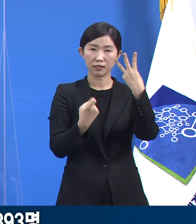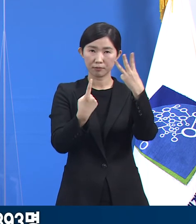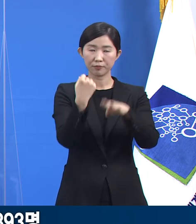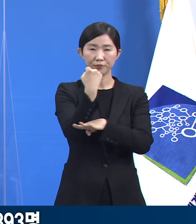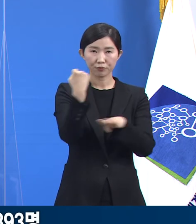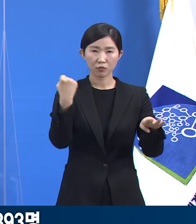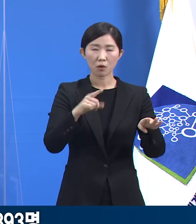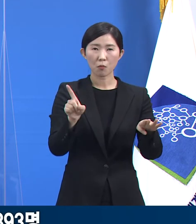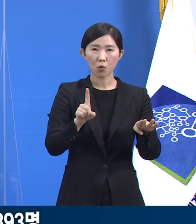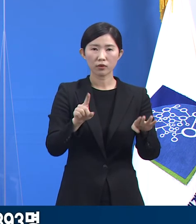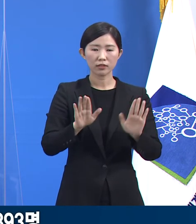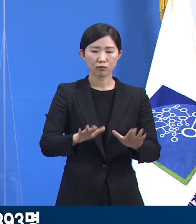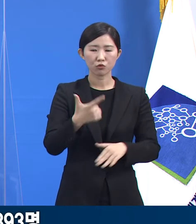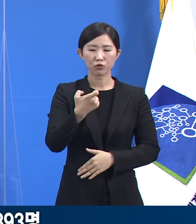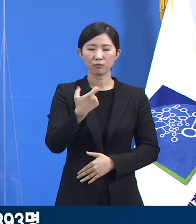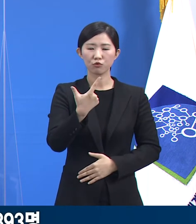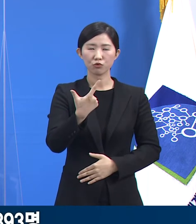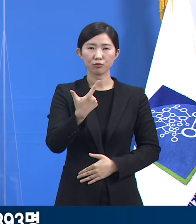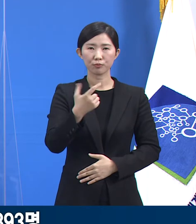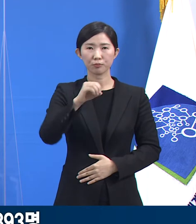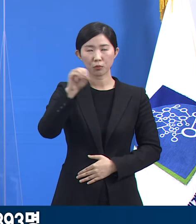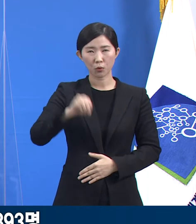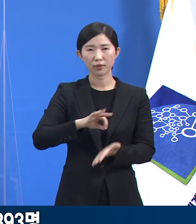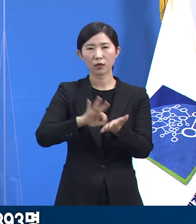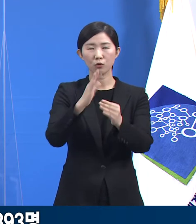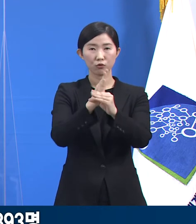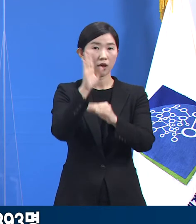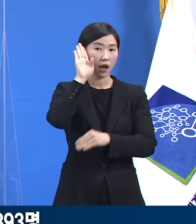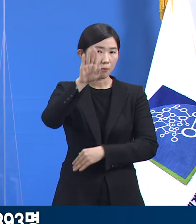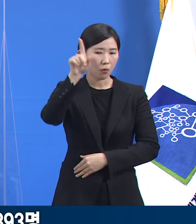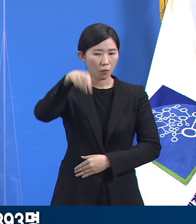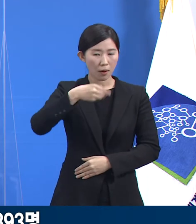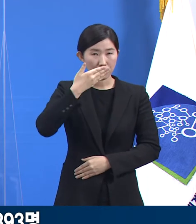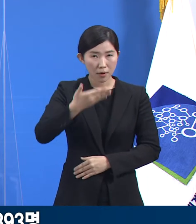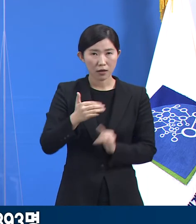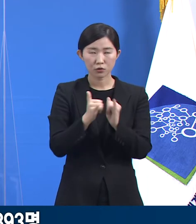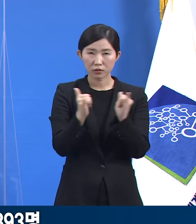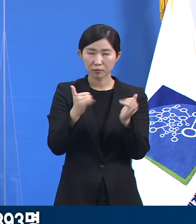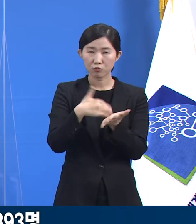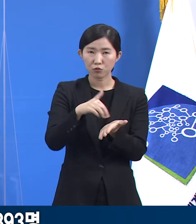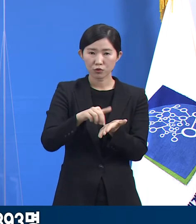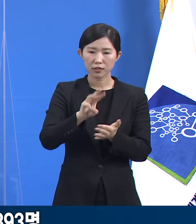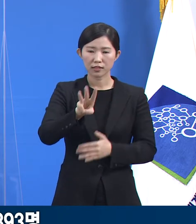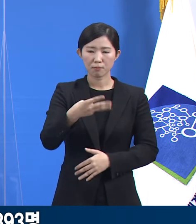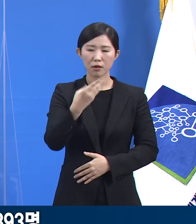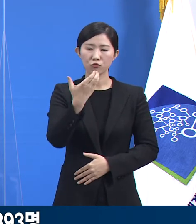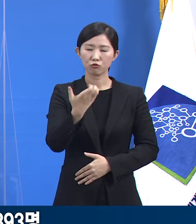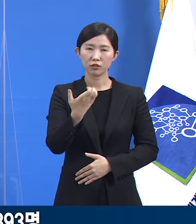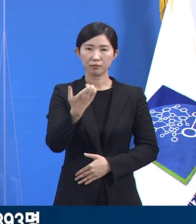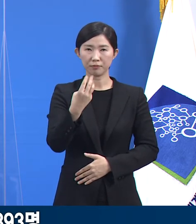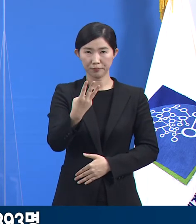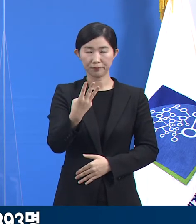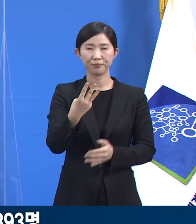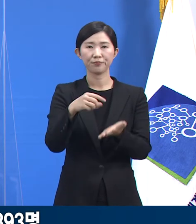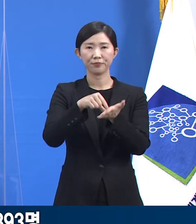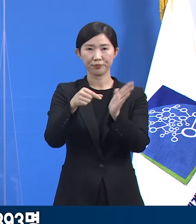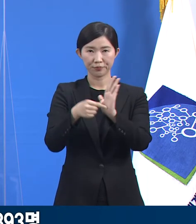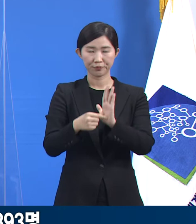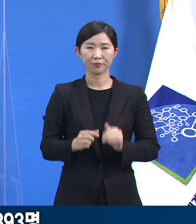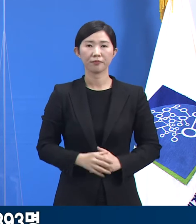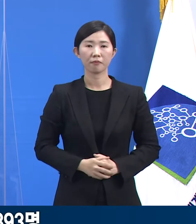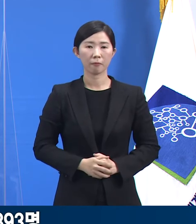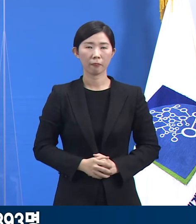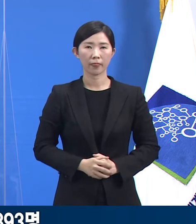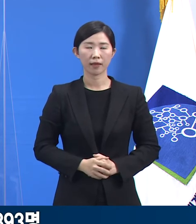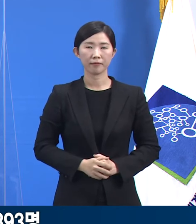.7%의 가동률을 보이며 자녀 수용 가능 인원은 393명입니다. 다음은